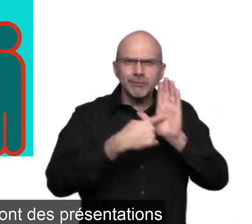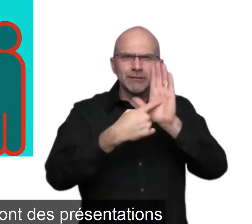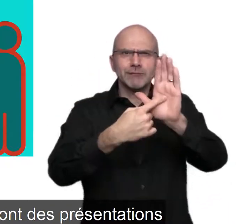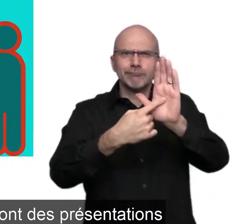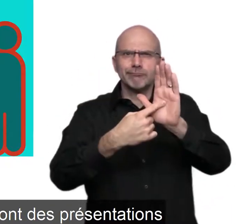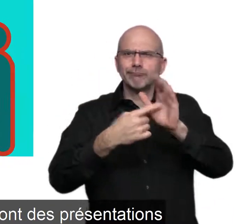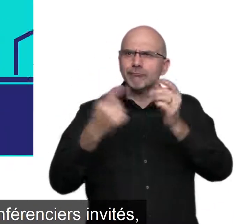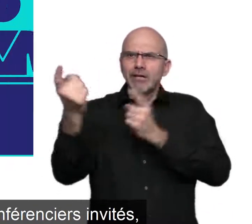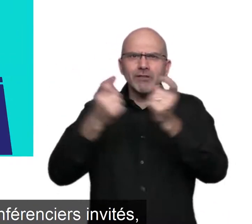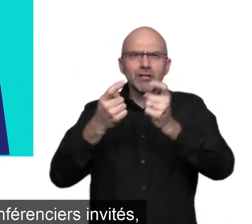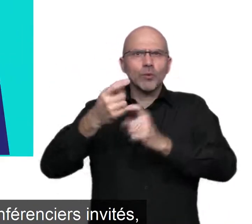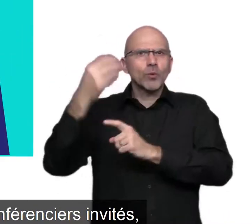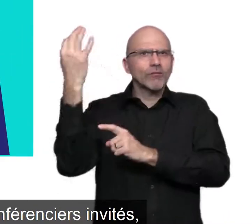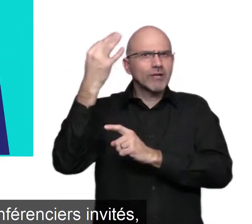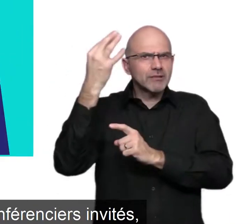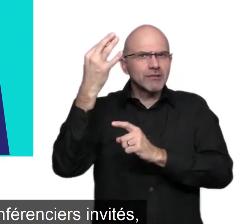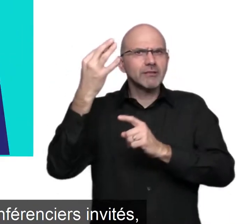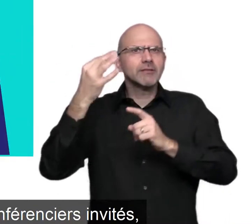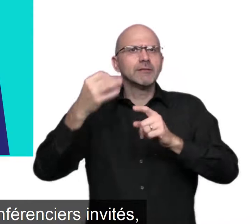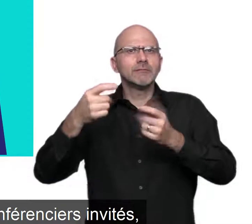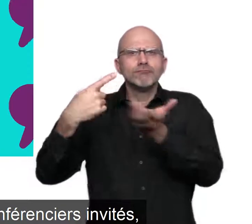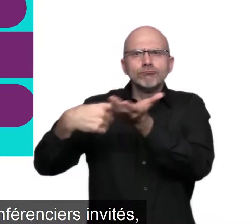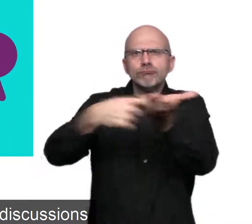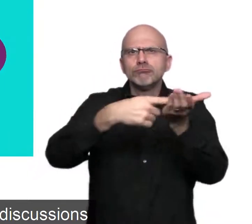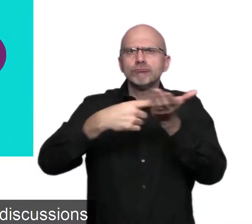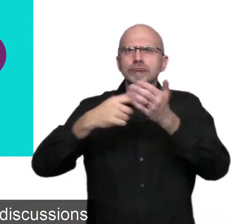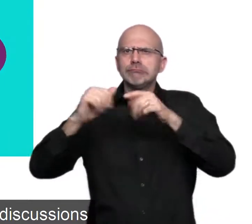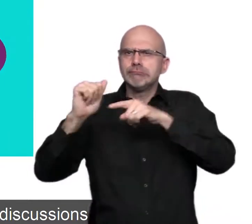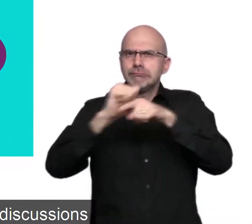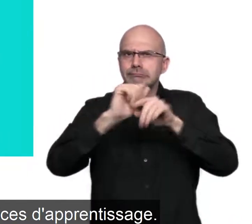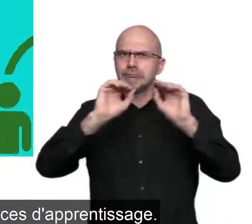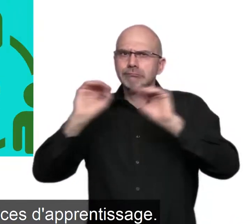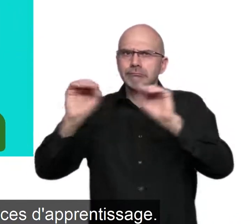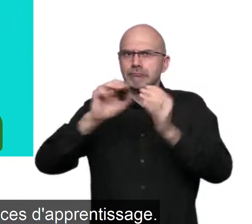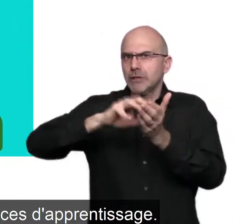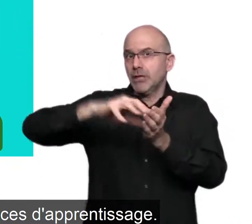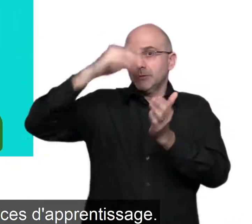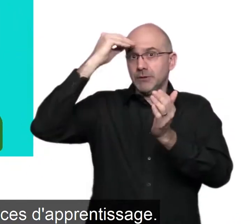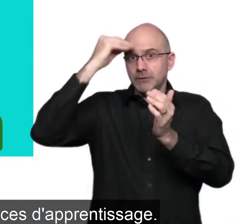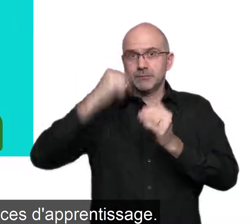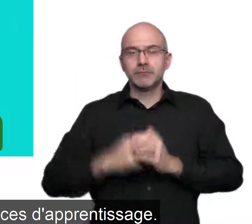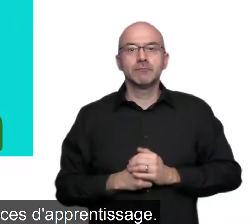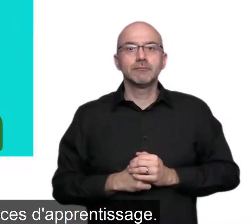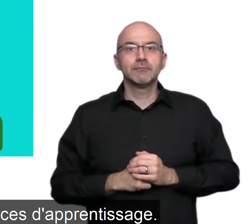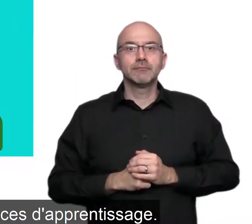présentations par des conférenciers invités, des discussions et des exercices d'apprentissage.